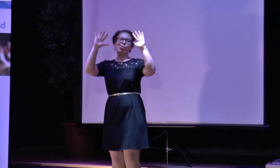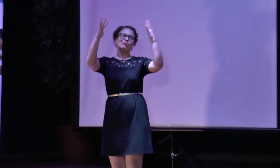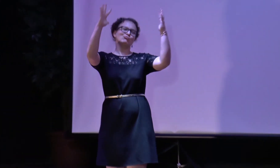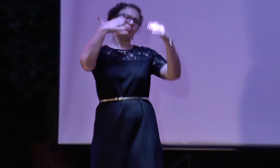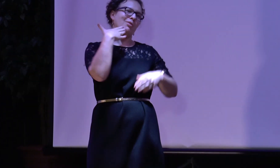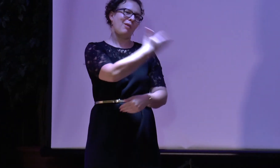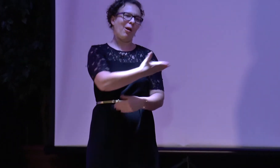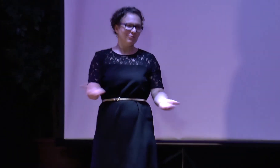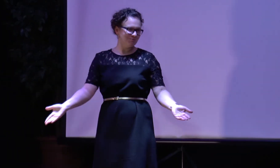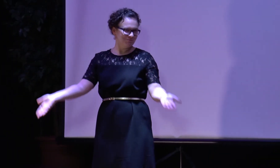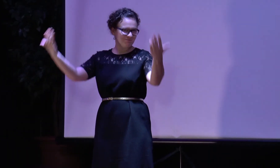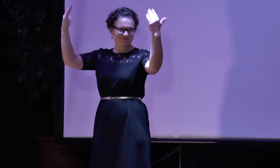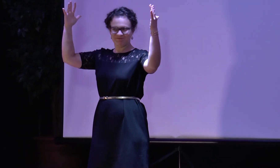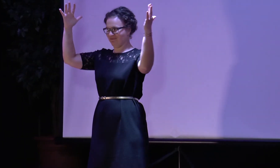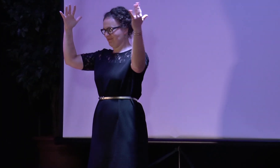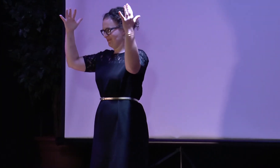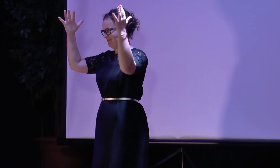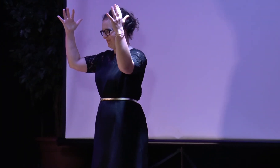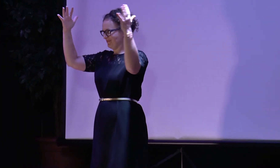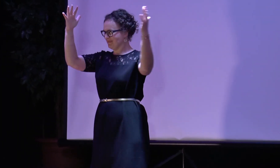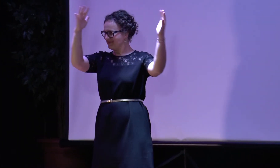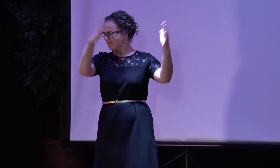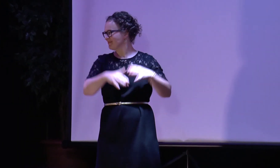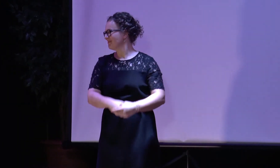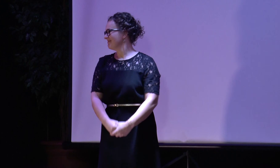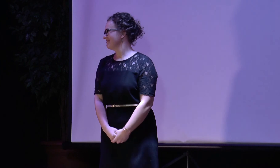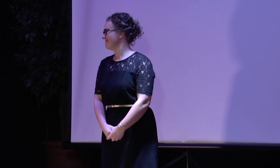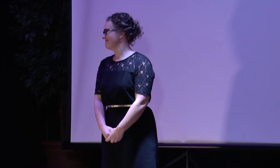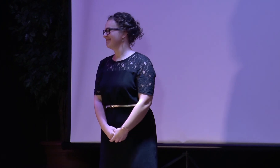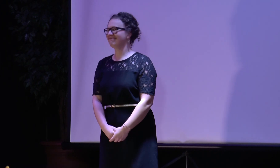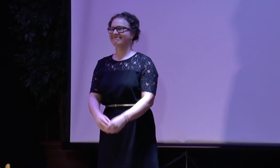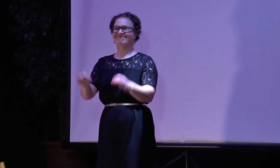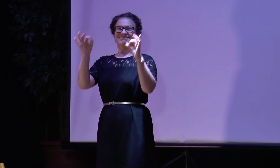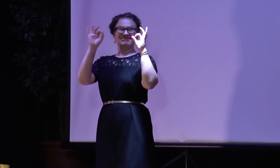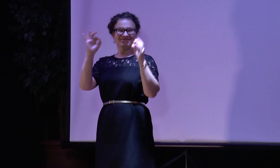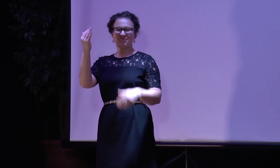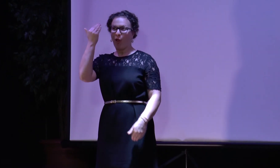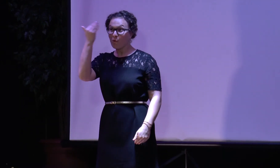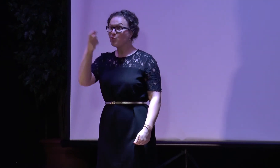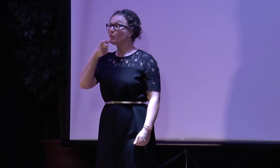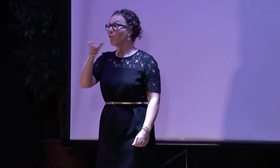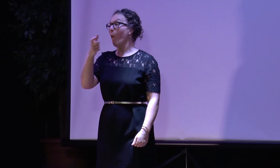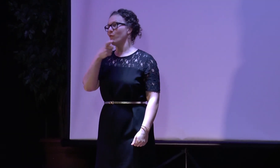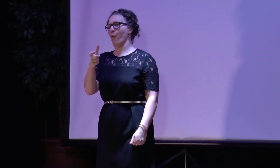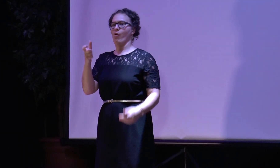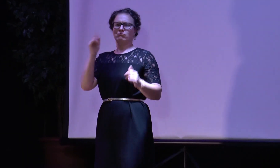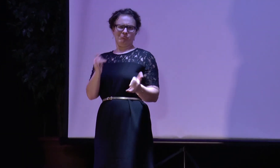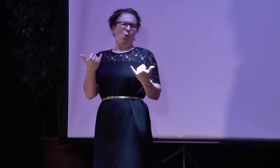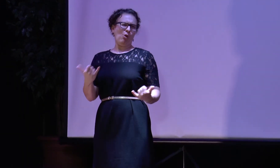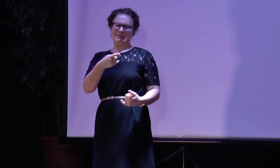Ich möchte jetzt noch mal allen fünf Redner, die Grußwurde gehalten haben, applaudieren. Und ich würde mich freuen, alle mitmachen